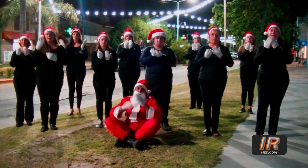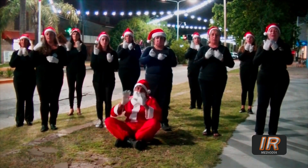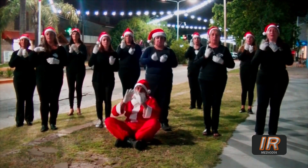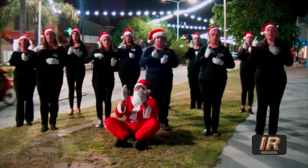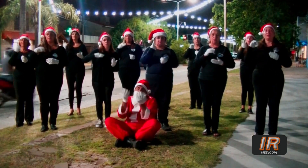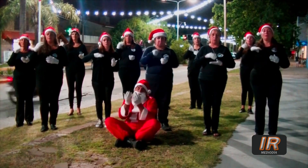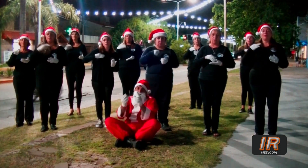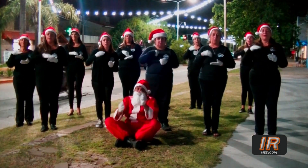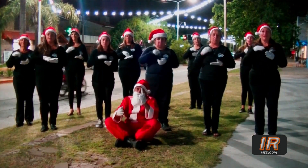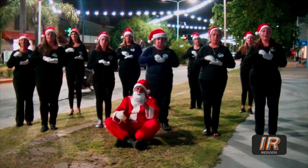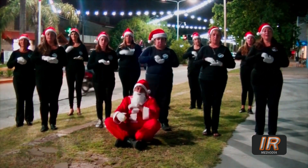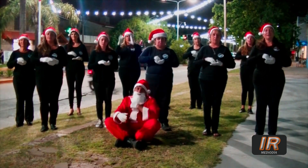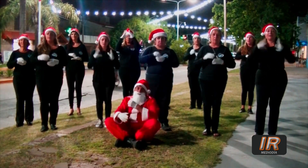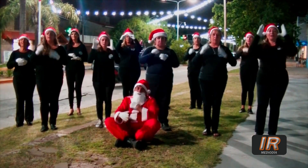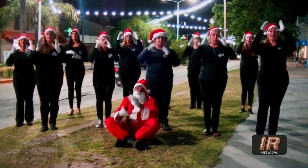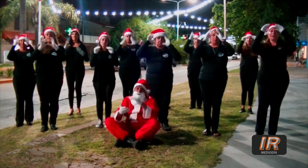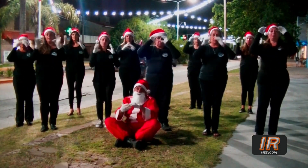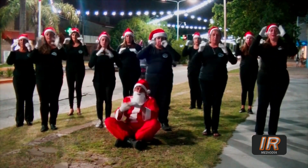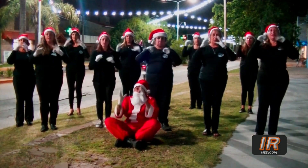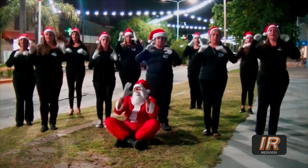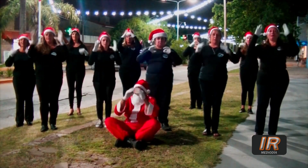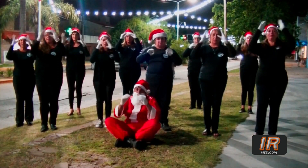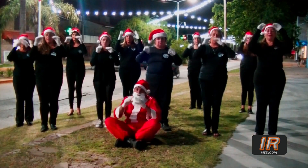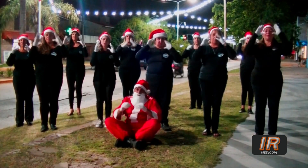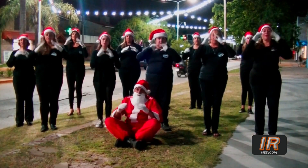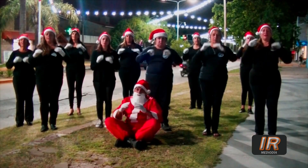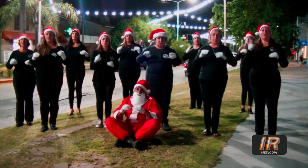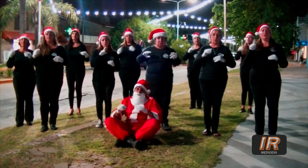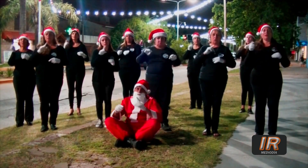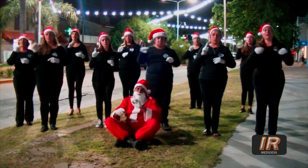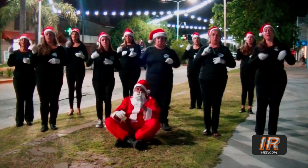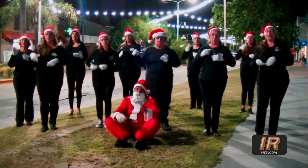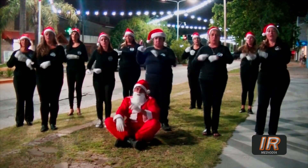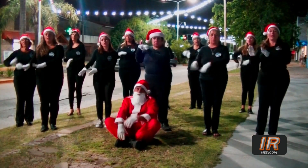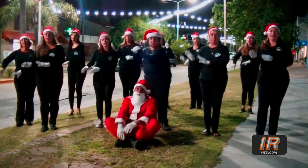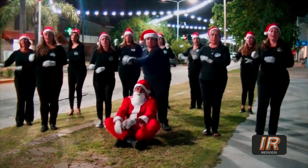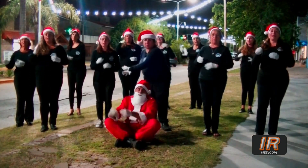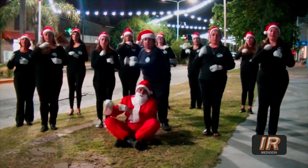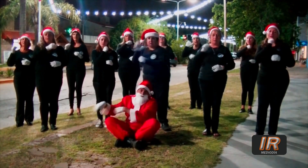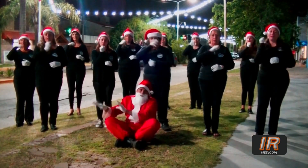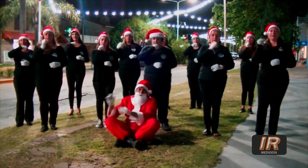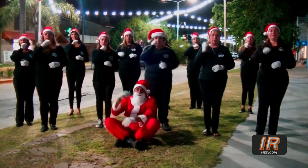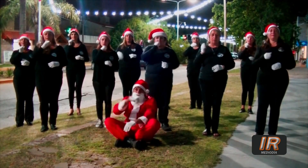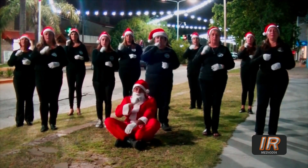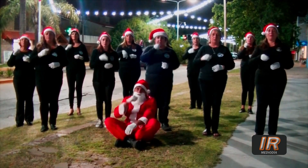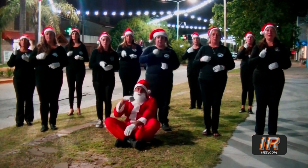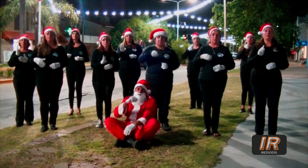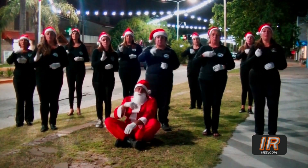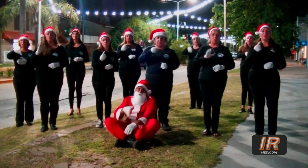un año más. Navidad, Navidad, no dejo de cantar. Vamos a